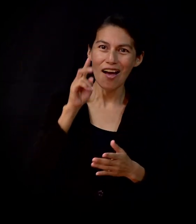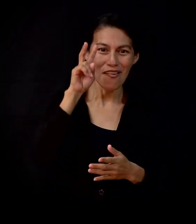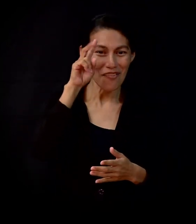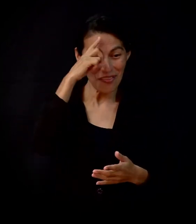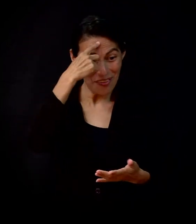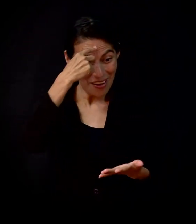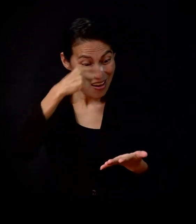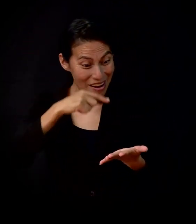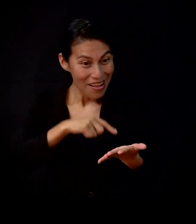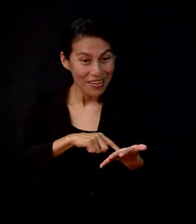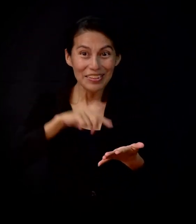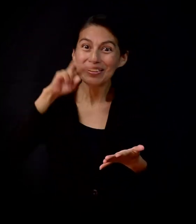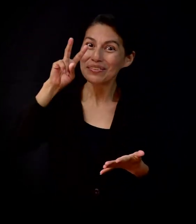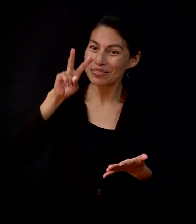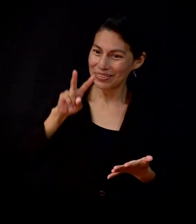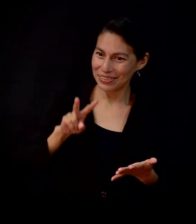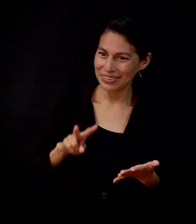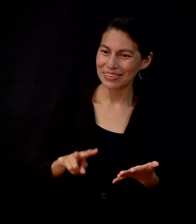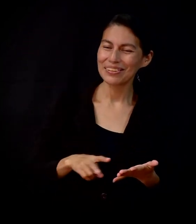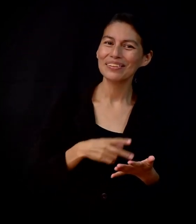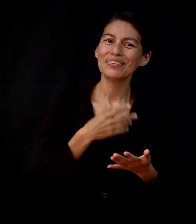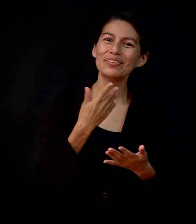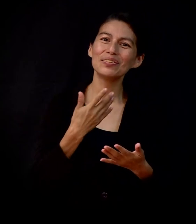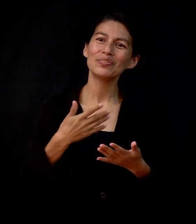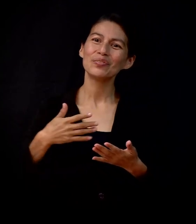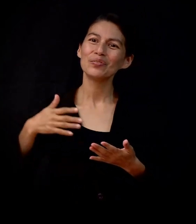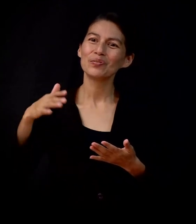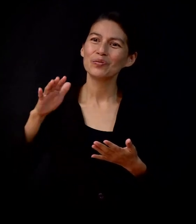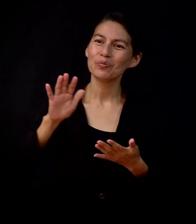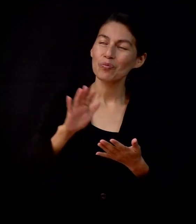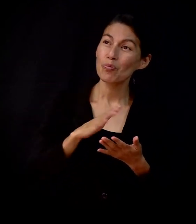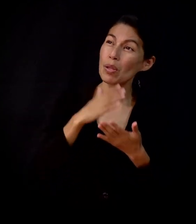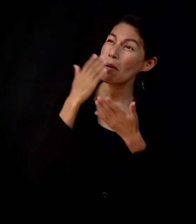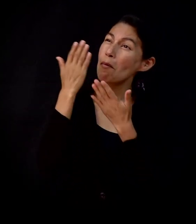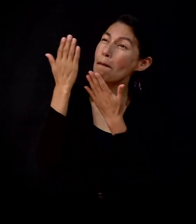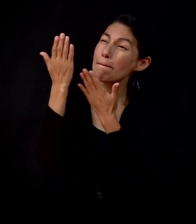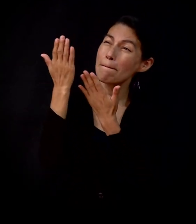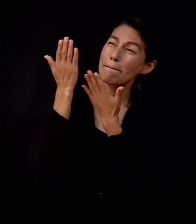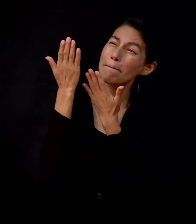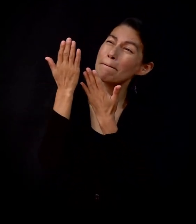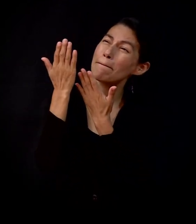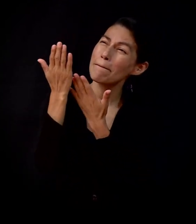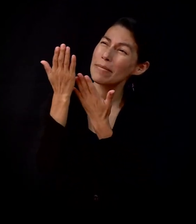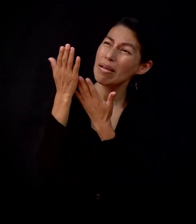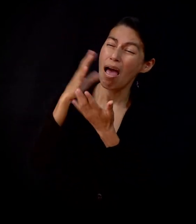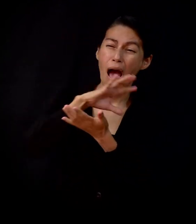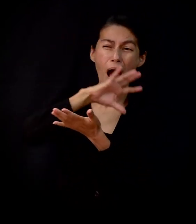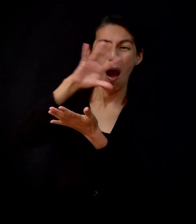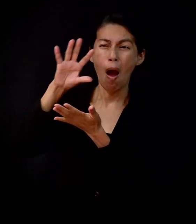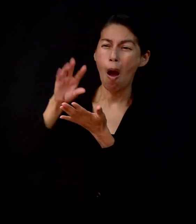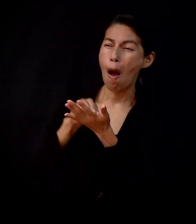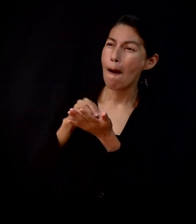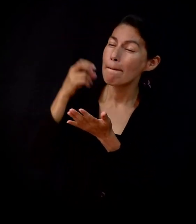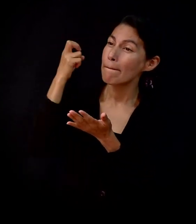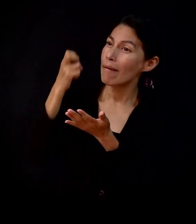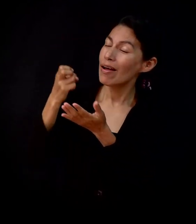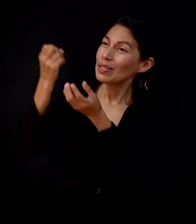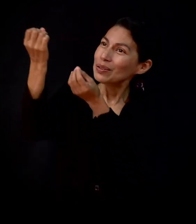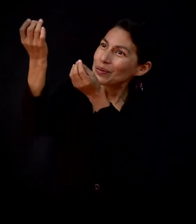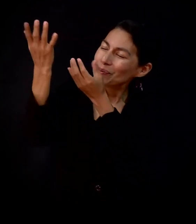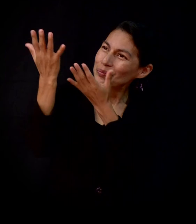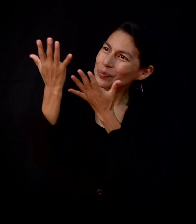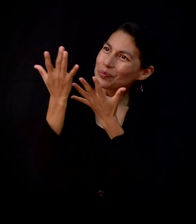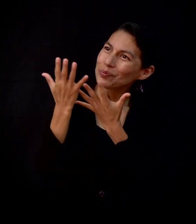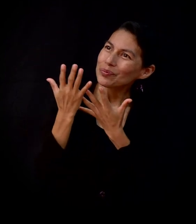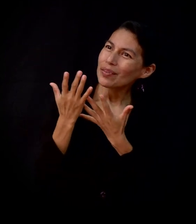puedes creer Todo lo que pidas creyendo, todo eso